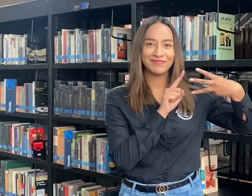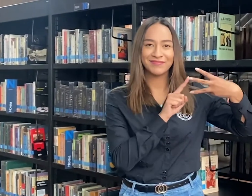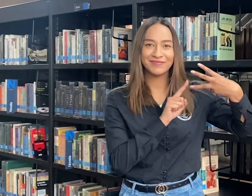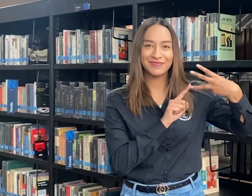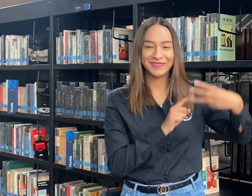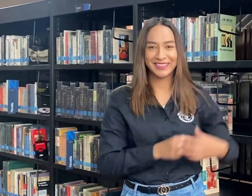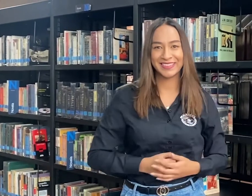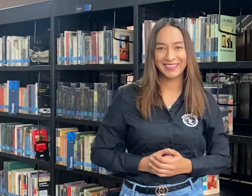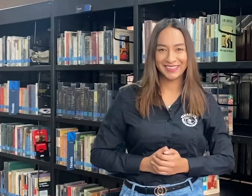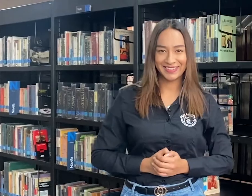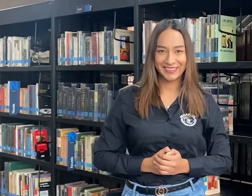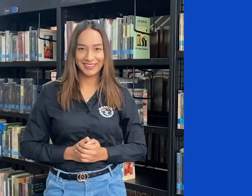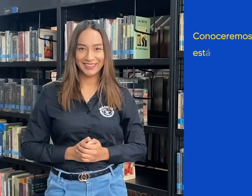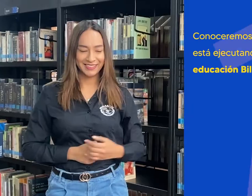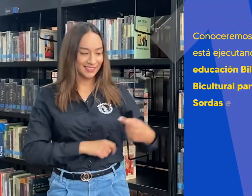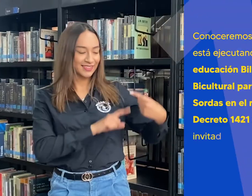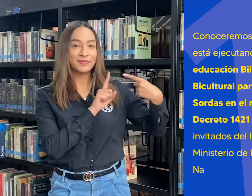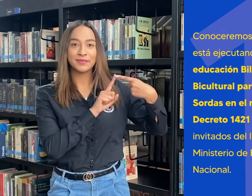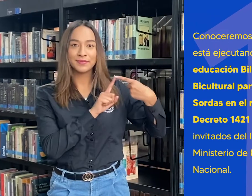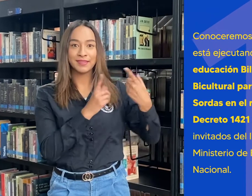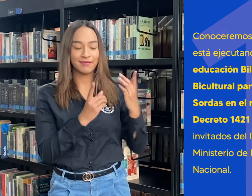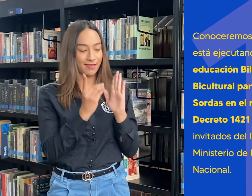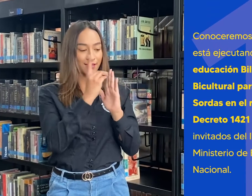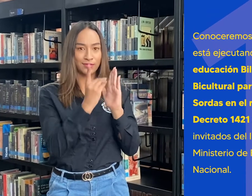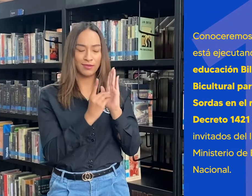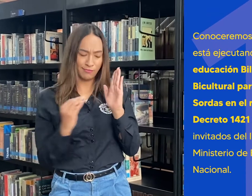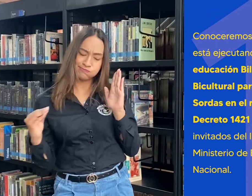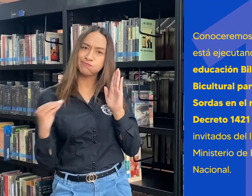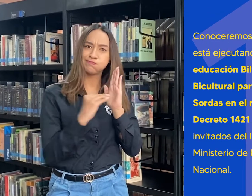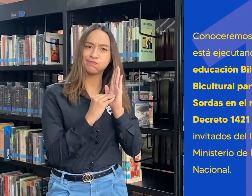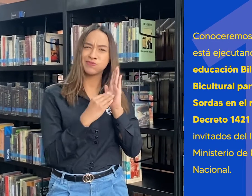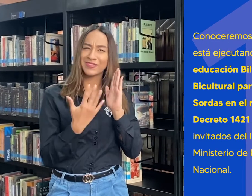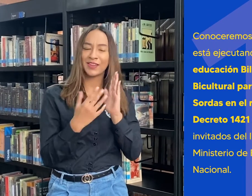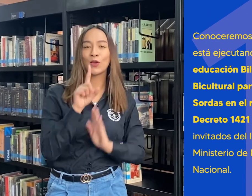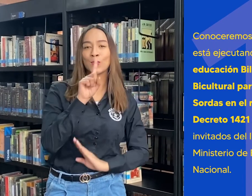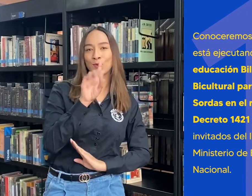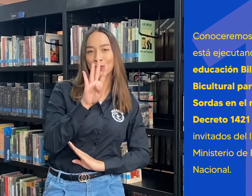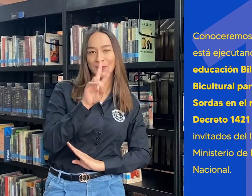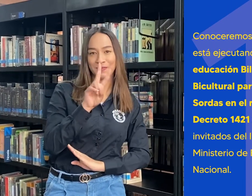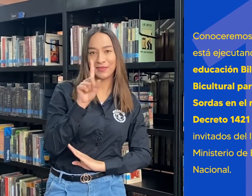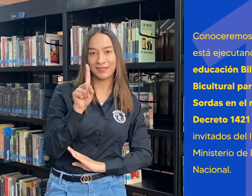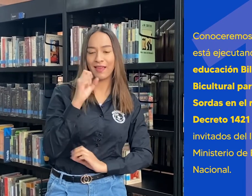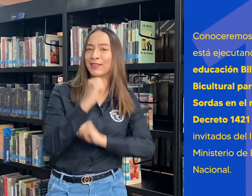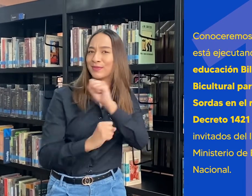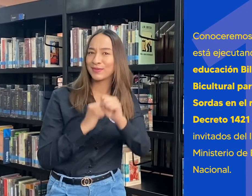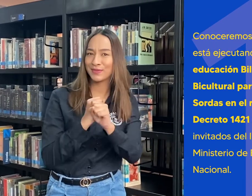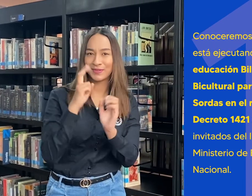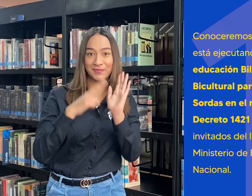Abordaremos los siguientes temas Primero, en el marco del Decreto 1421 del año